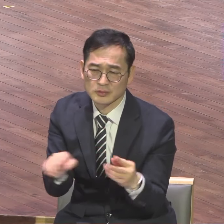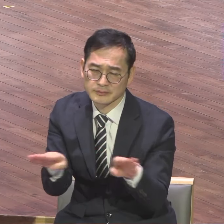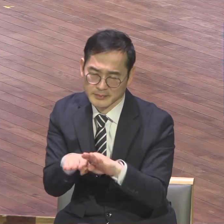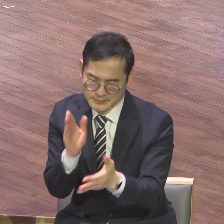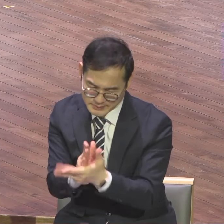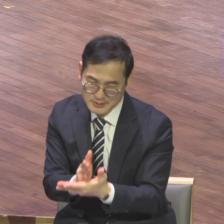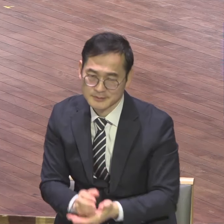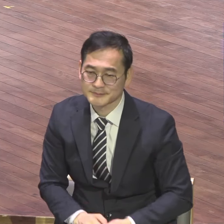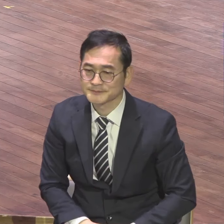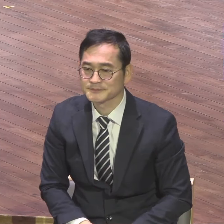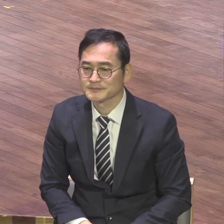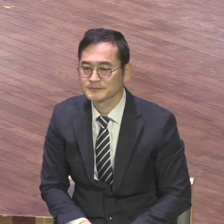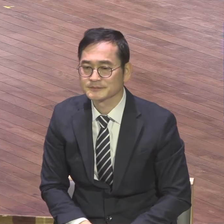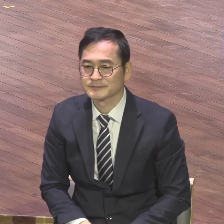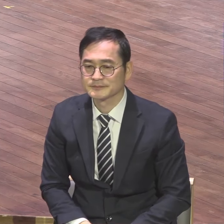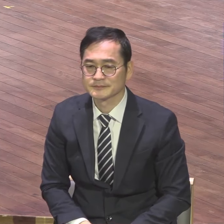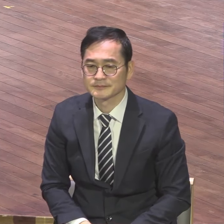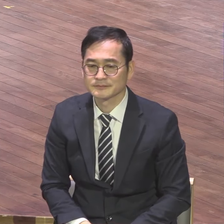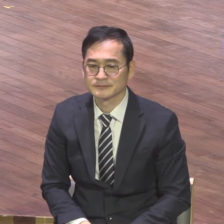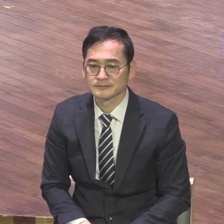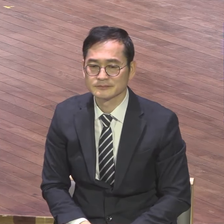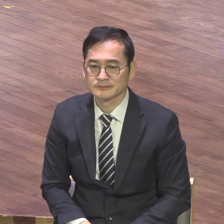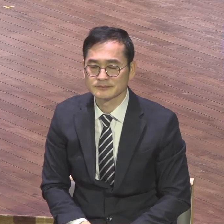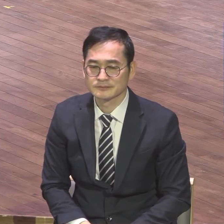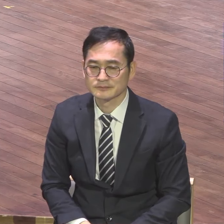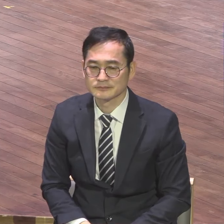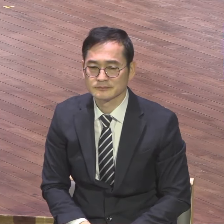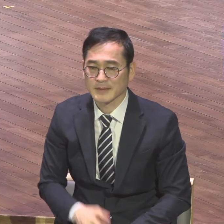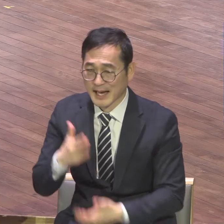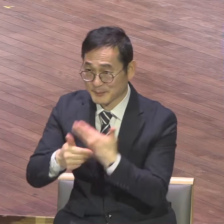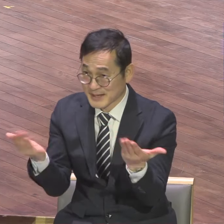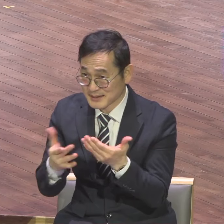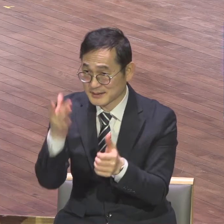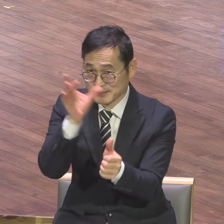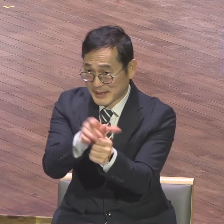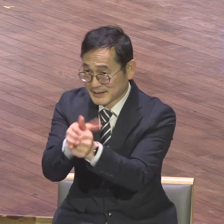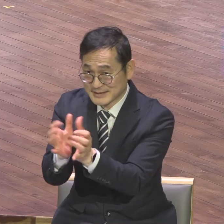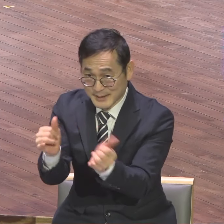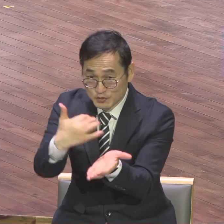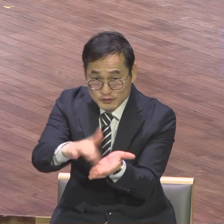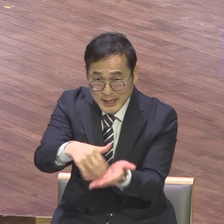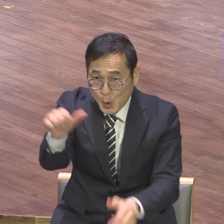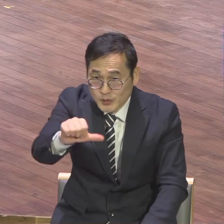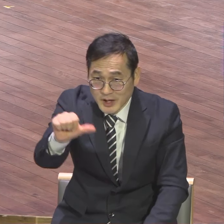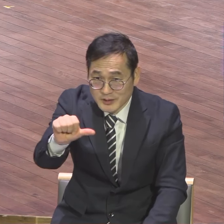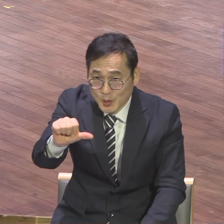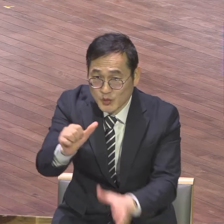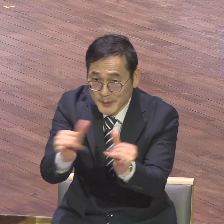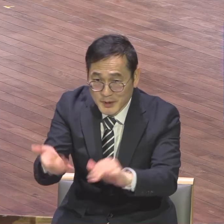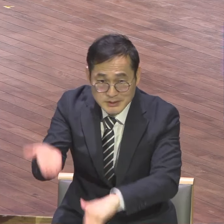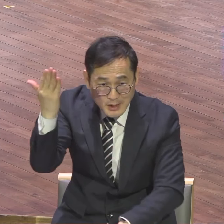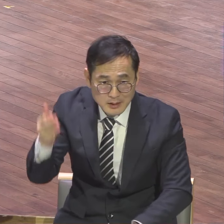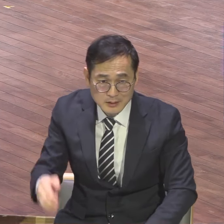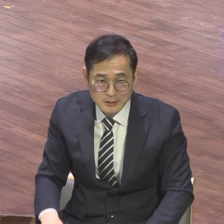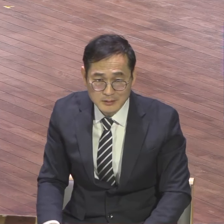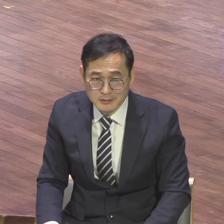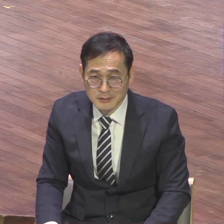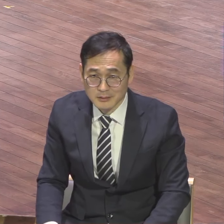재직이 오천 몇백 명인데 주일 재직이 돼가지고 주일 어디서 되겠어요? 그럼 뭐